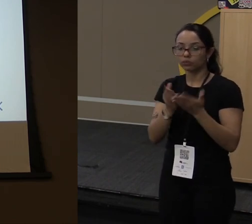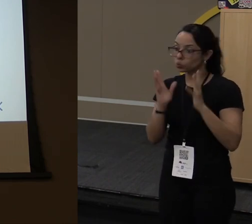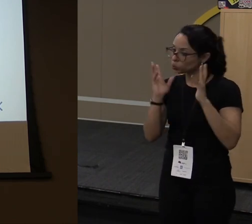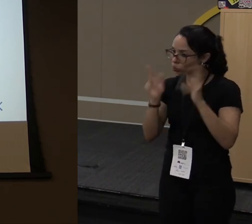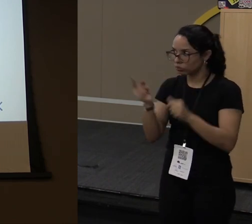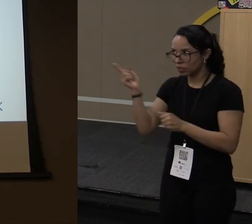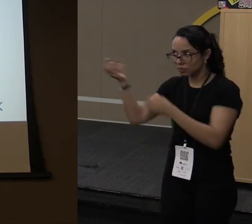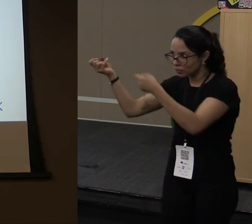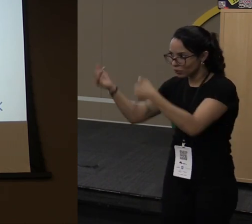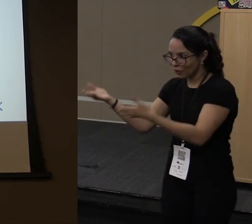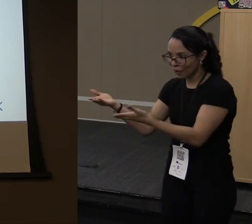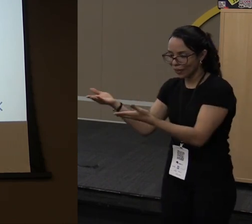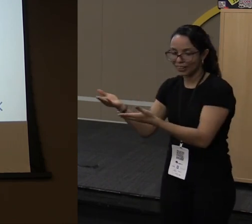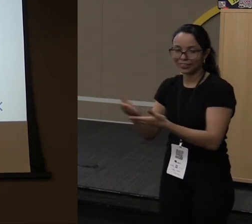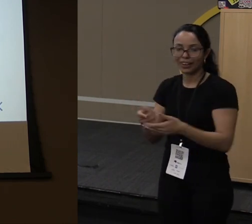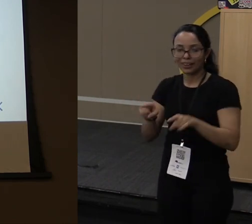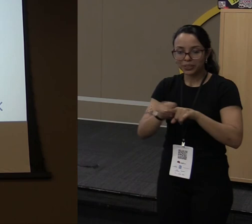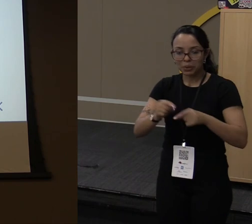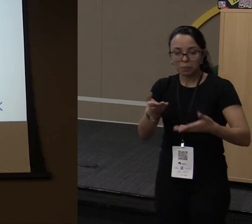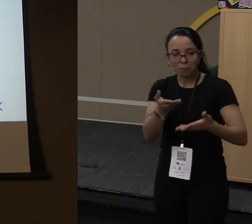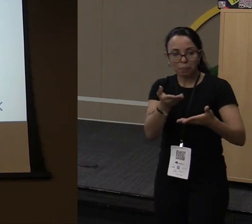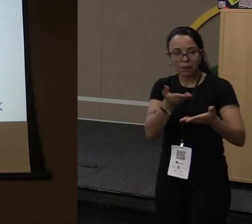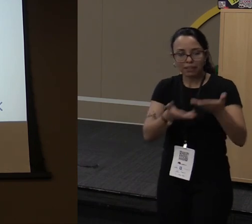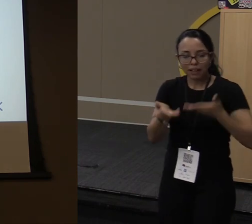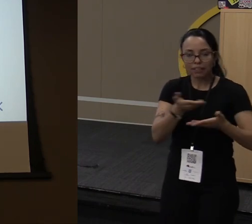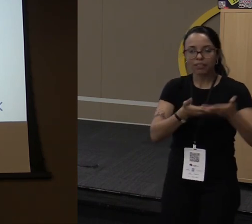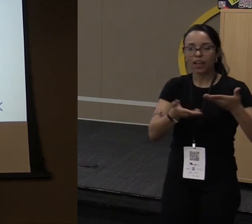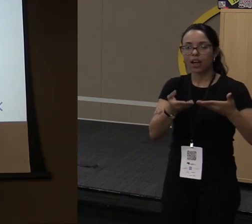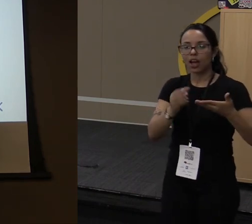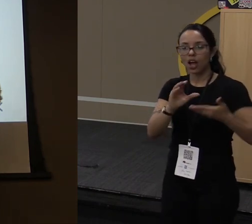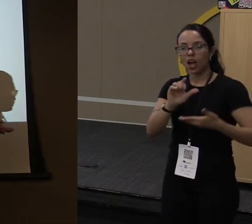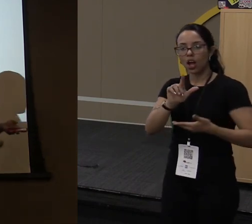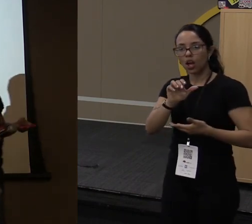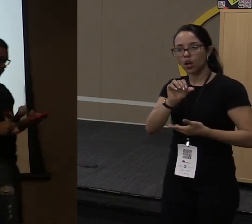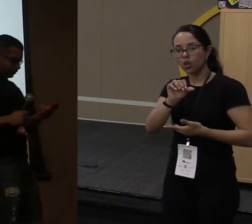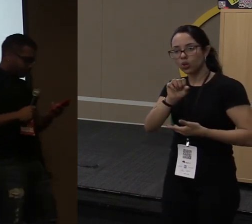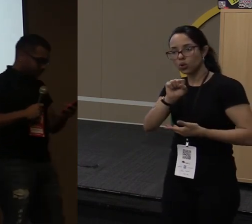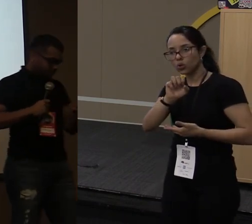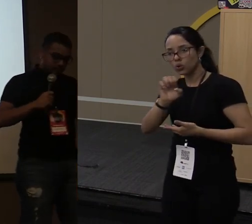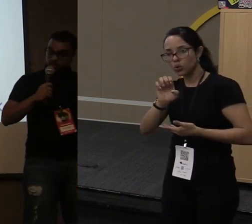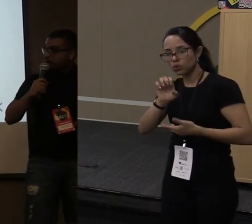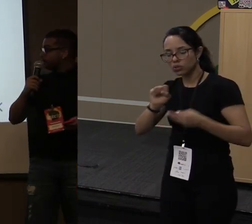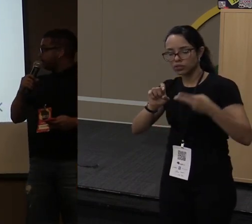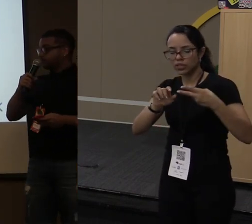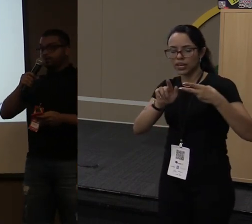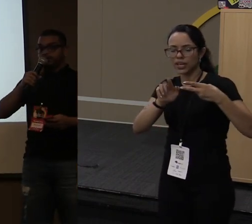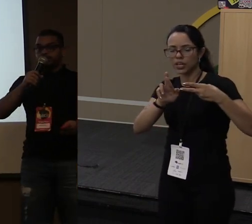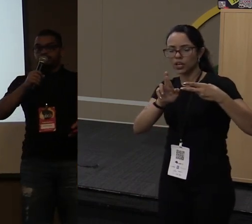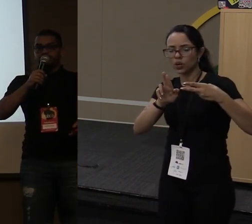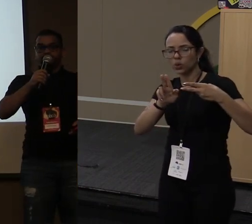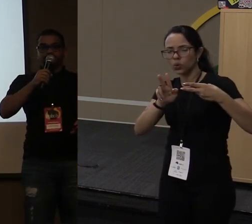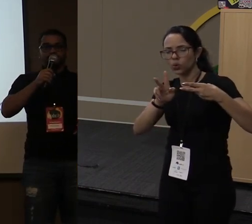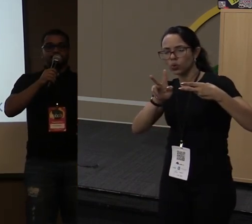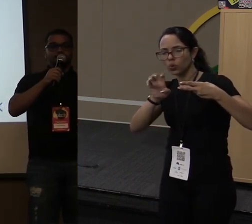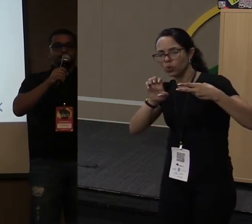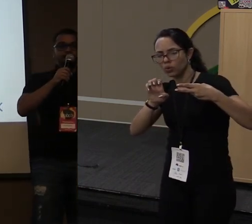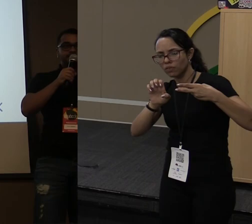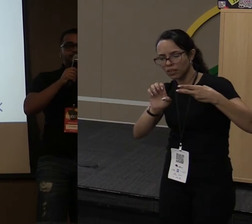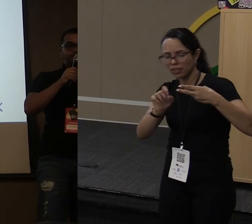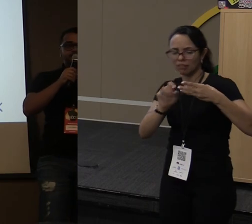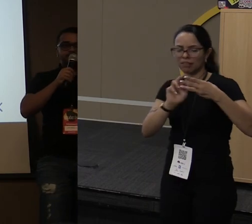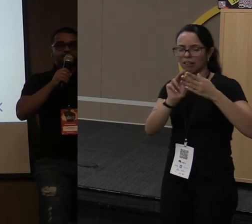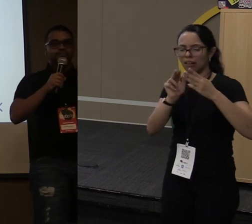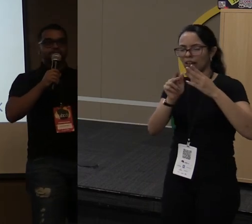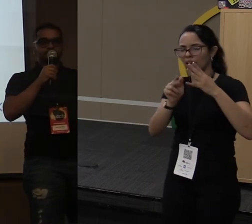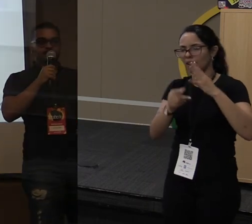isso que eu expliquei pra vocês agora e pra tratar como Cluj, Scala, Kotlin, Groovy, todas essas outras linguagens trabalham com programação